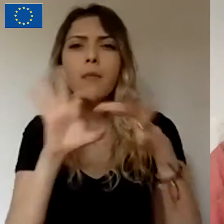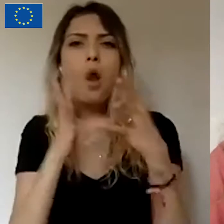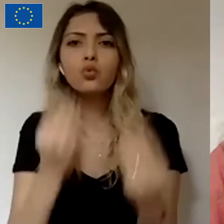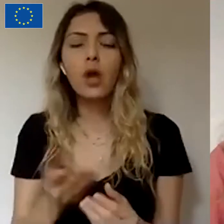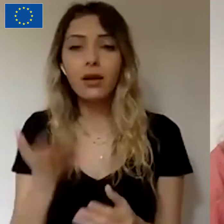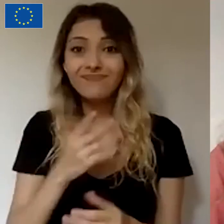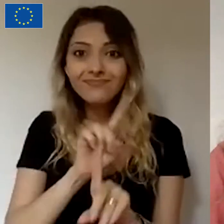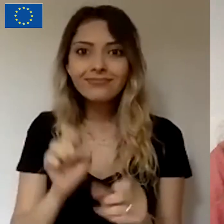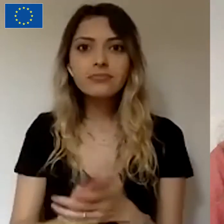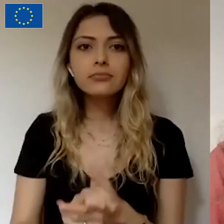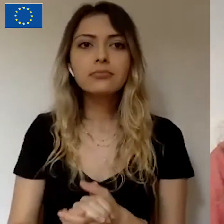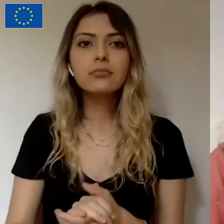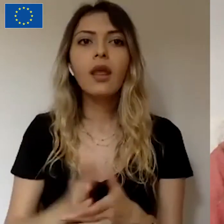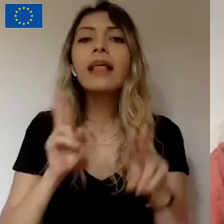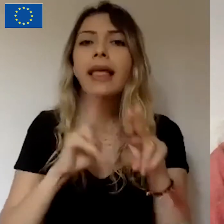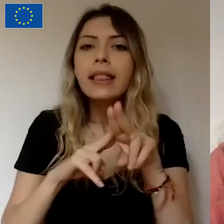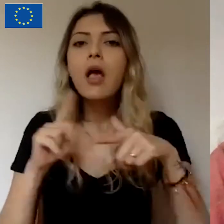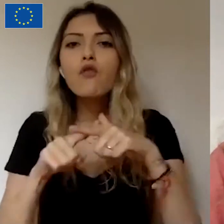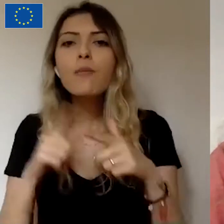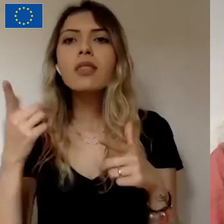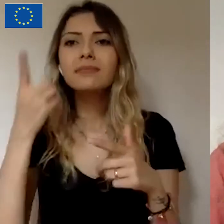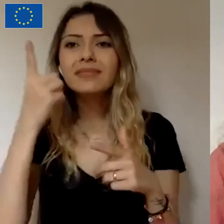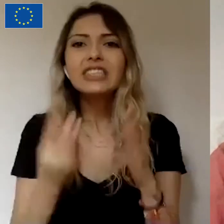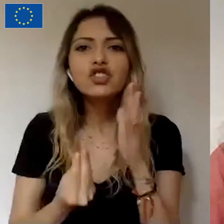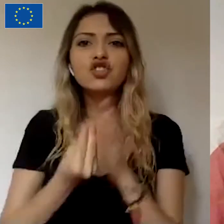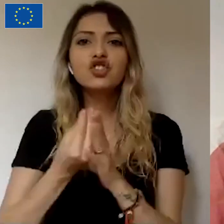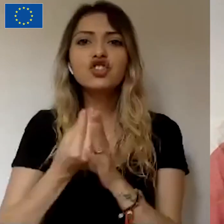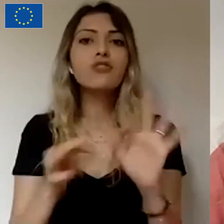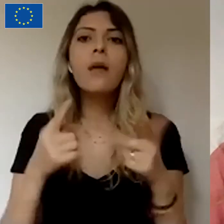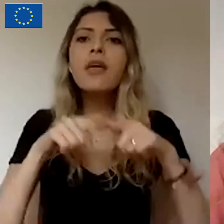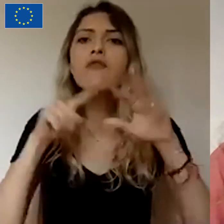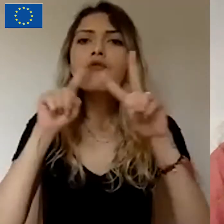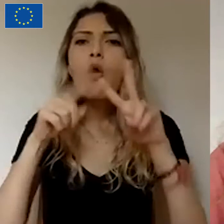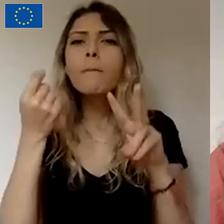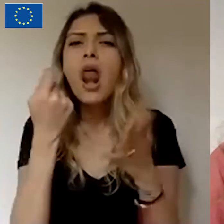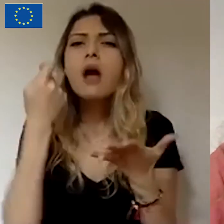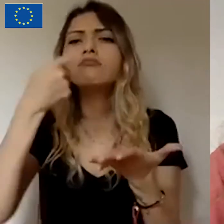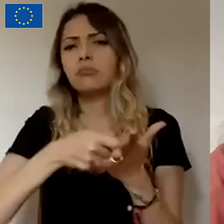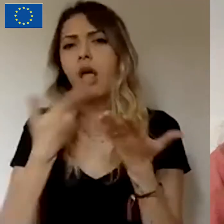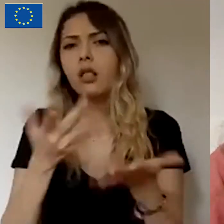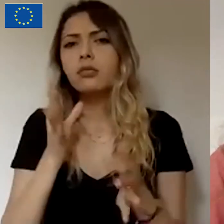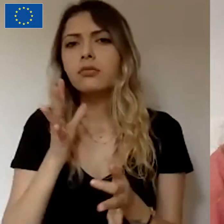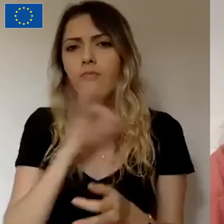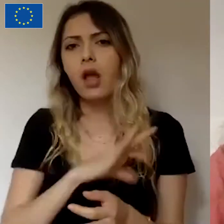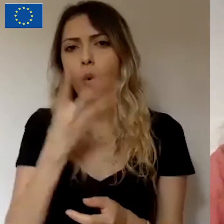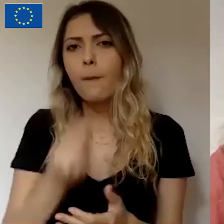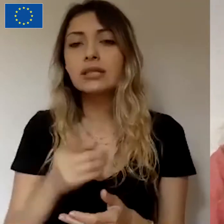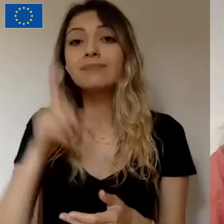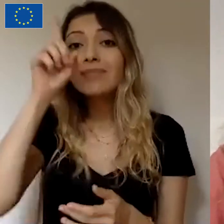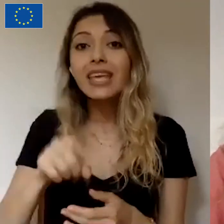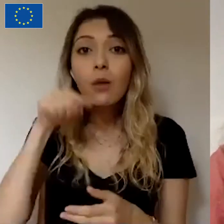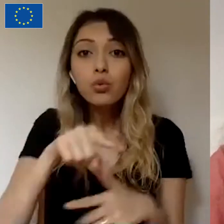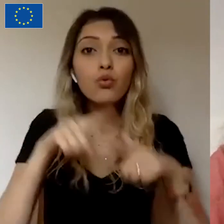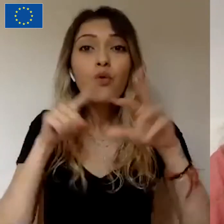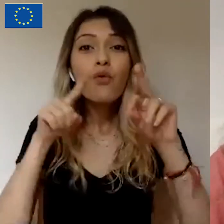Kitlesel fonlamanın aslında ortaya çıkış amacı sonuçta bir fon sağlamak proje sahiplerine. Dolayısıyla ilk etapta bu fonu elde etmek için